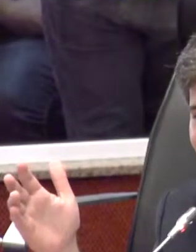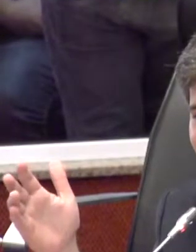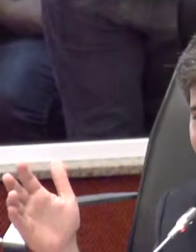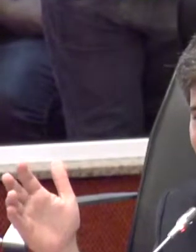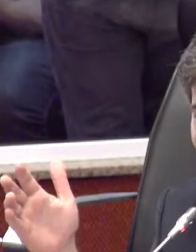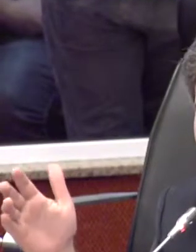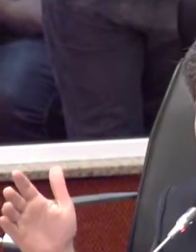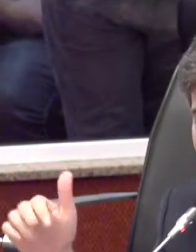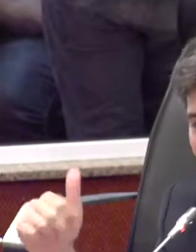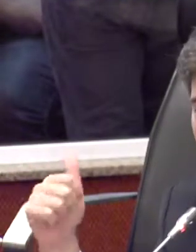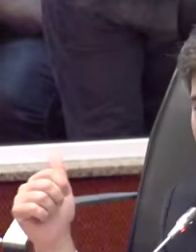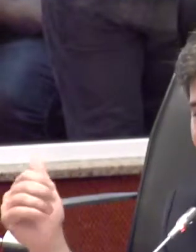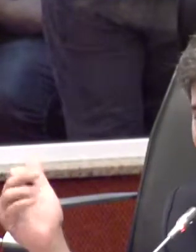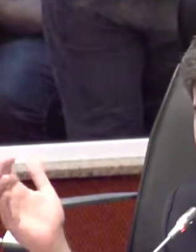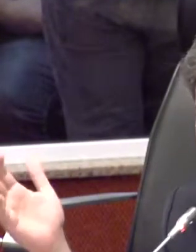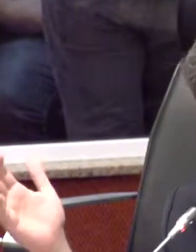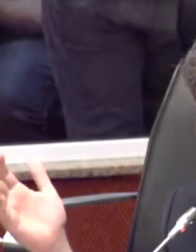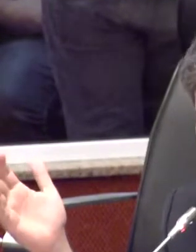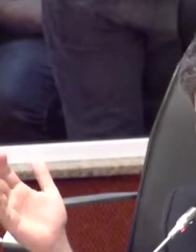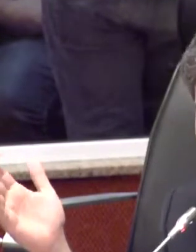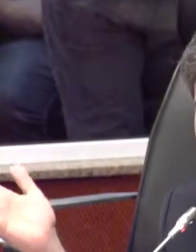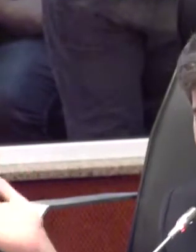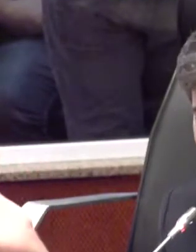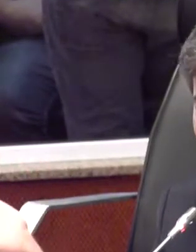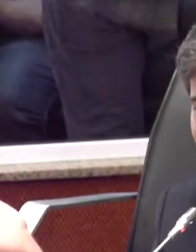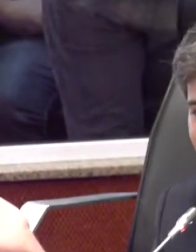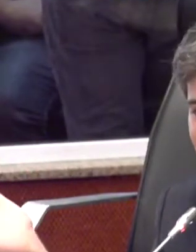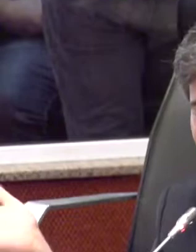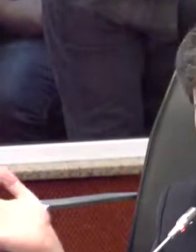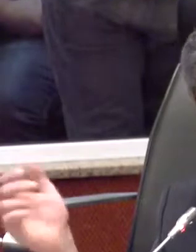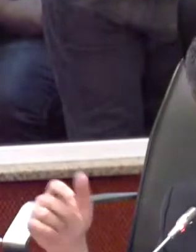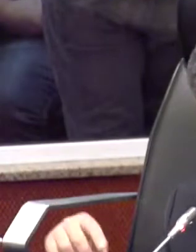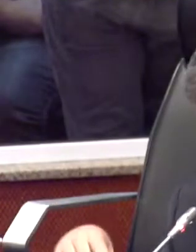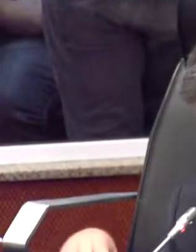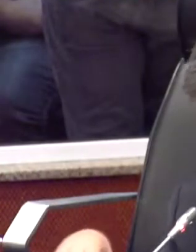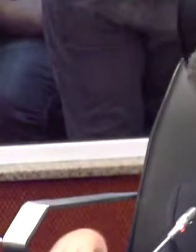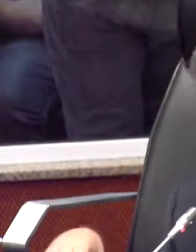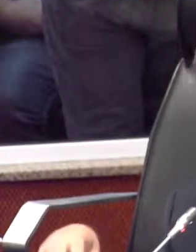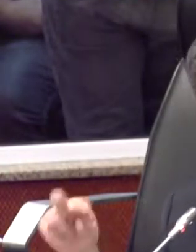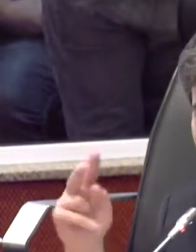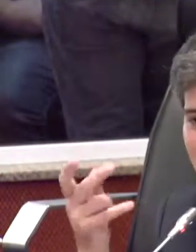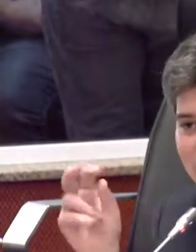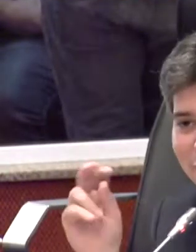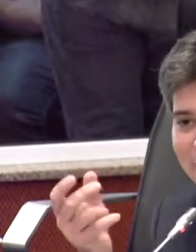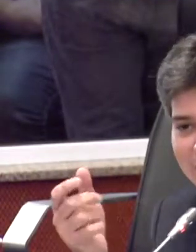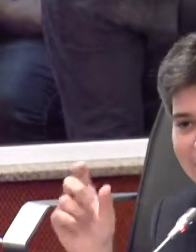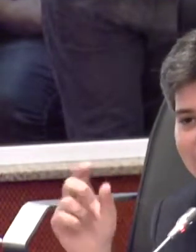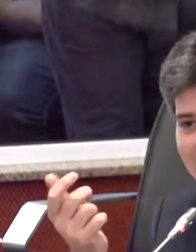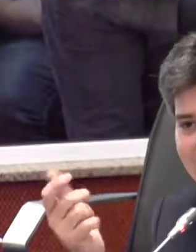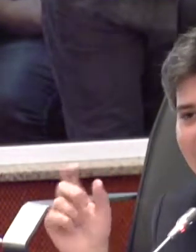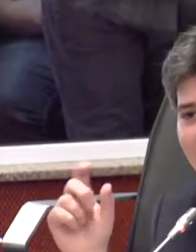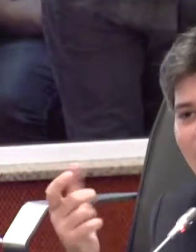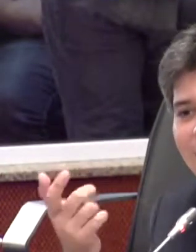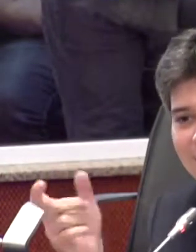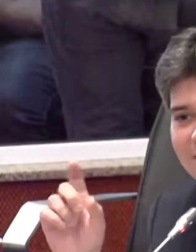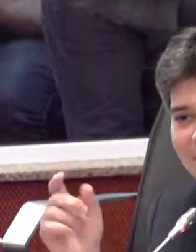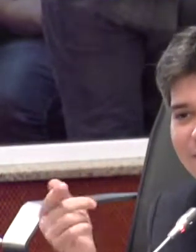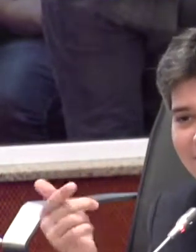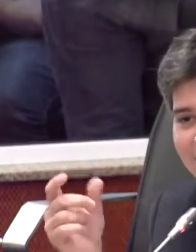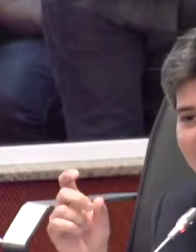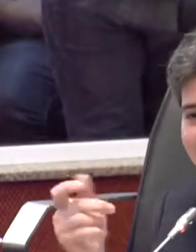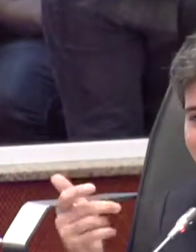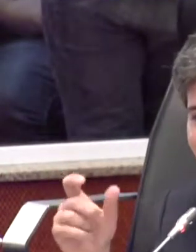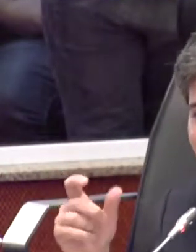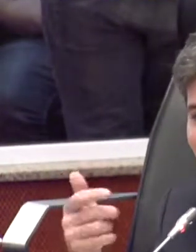da eleição, mandei uma mensagem para V. Exª falando de uma pesquisa que tinha tido acesso, e ela estava correta,